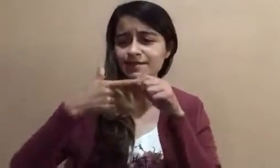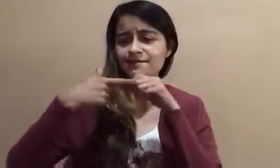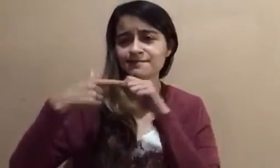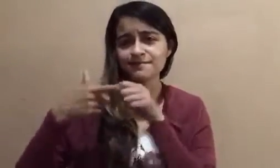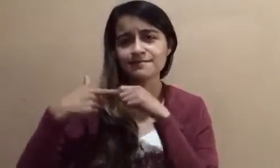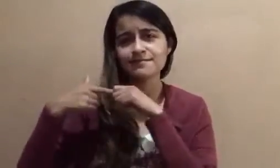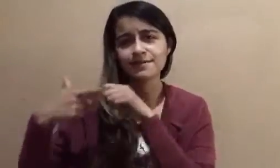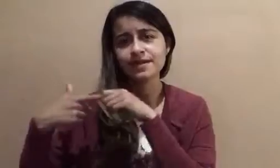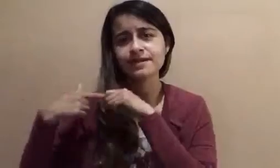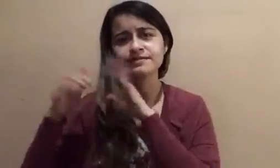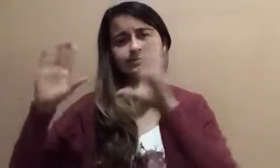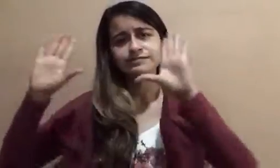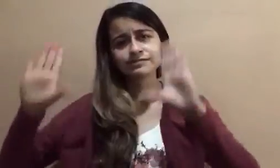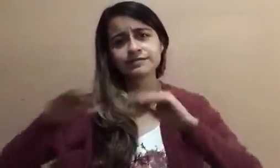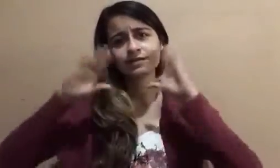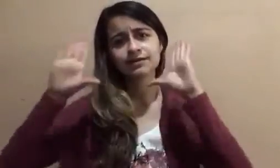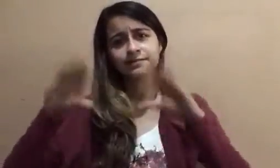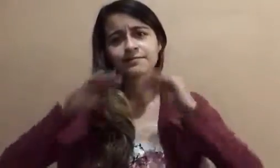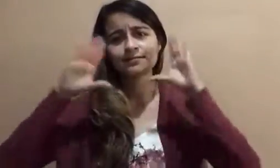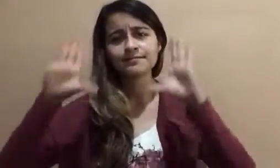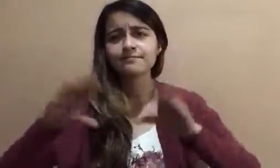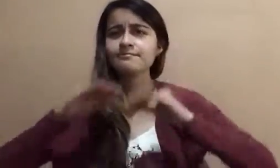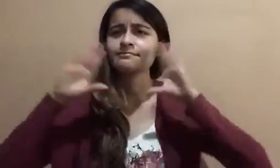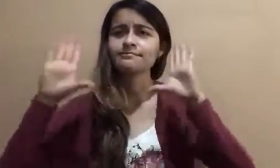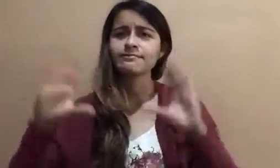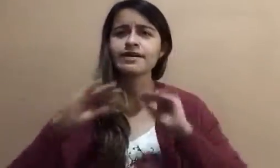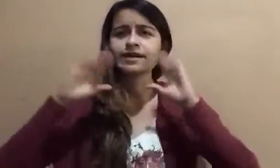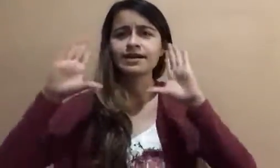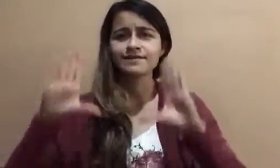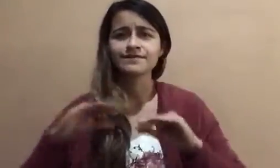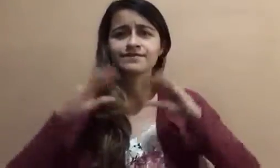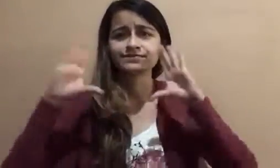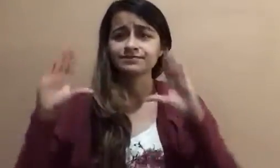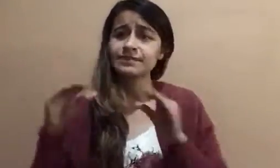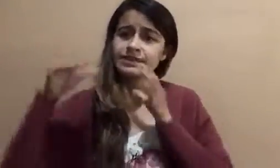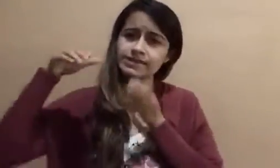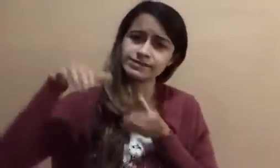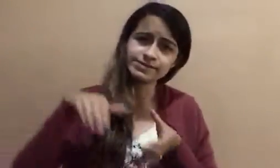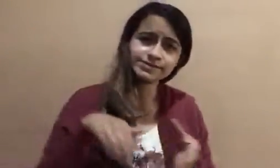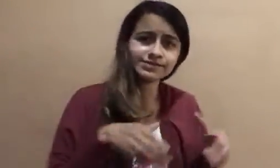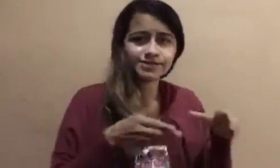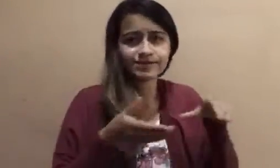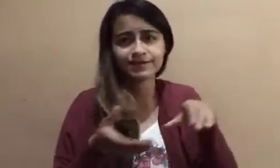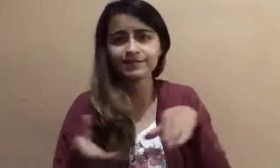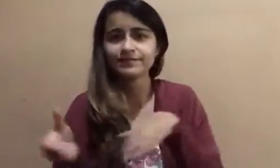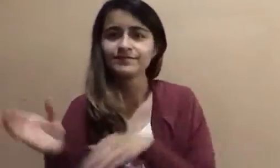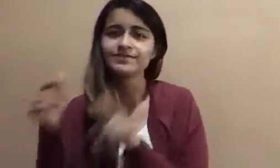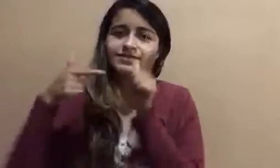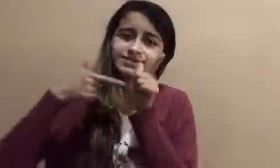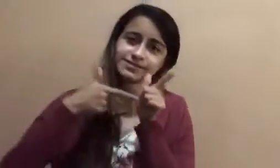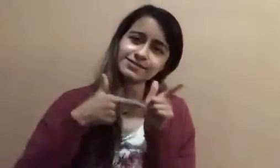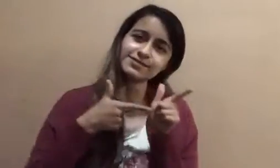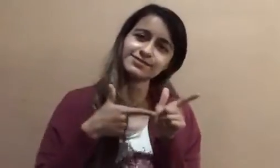Guíenme, enseñenme la senda a seguir.